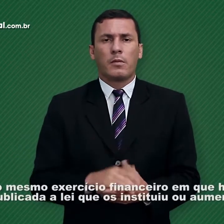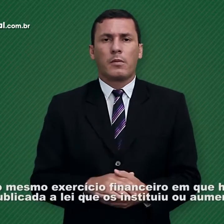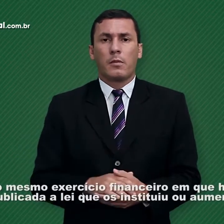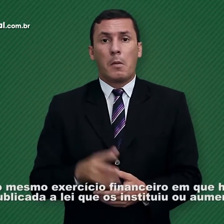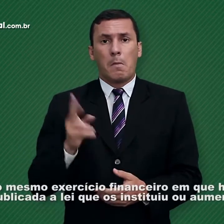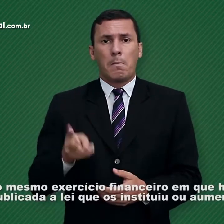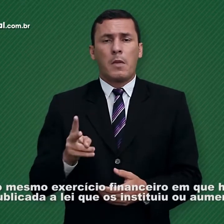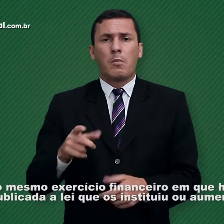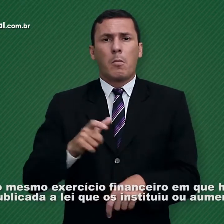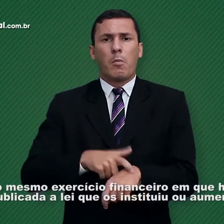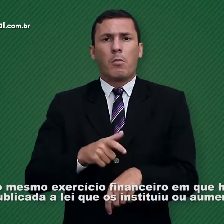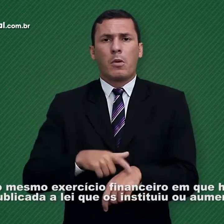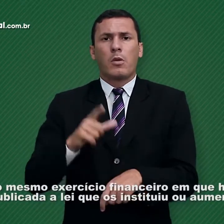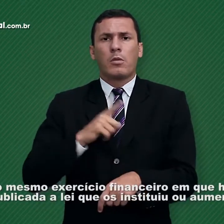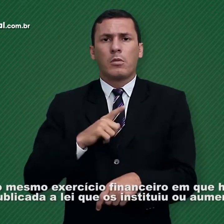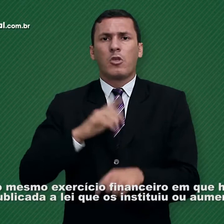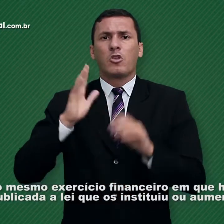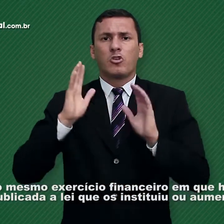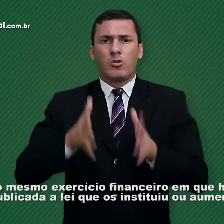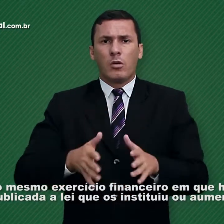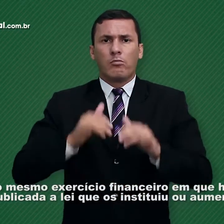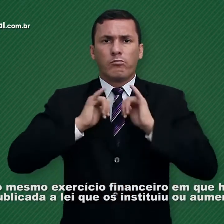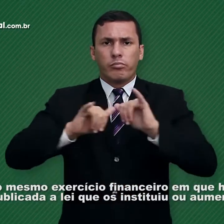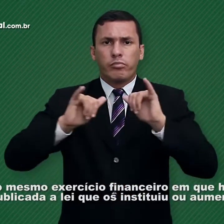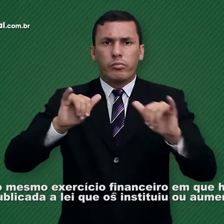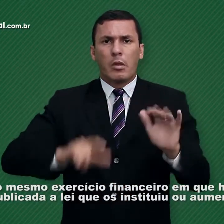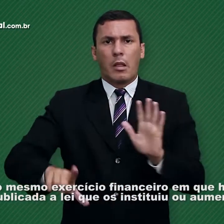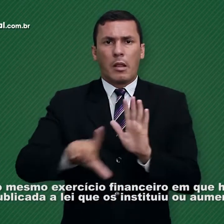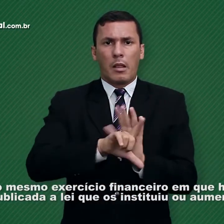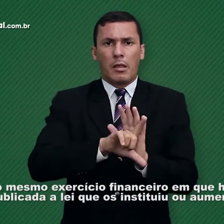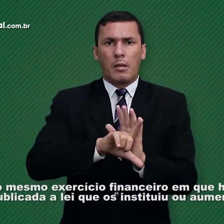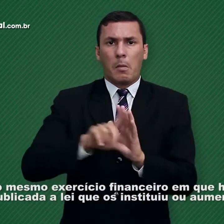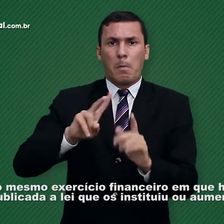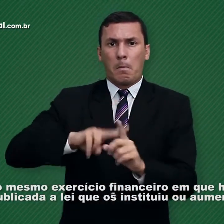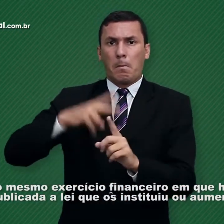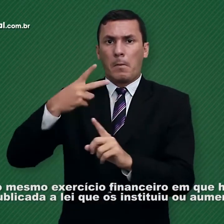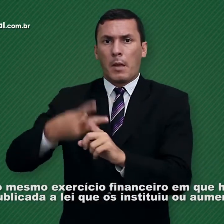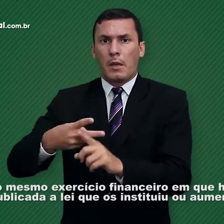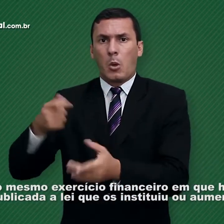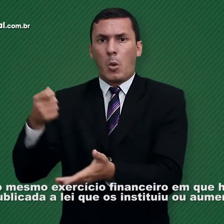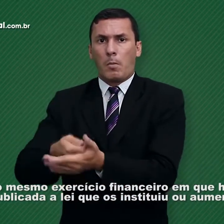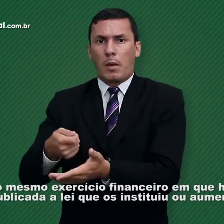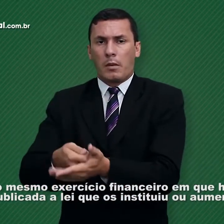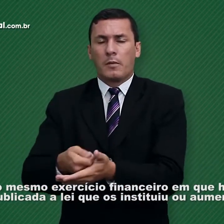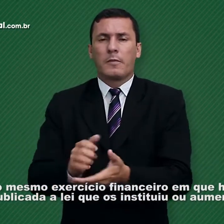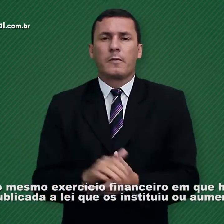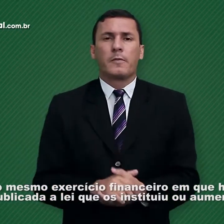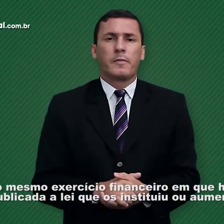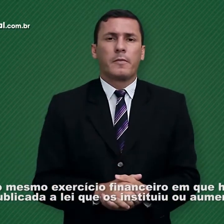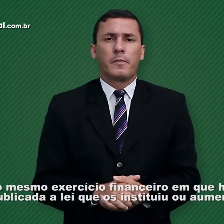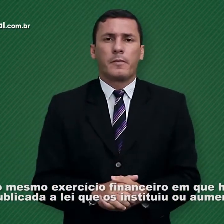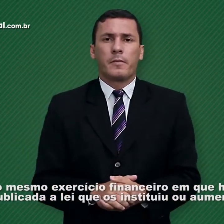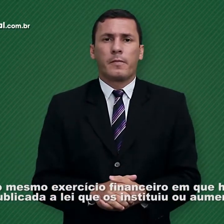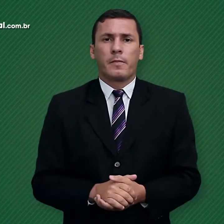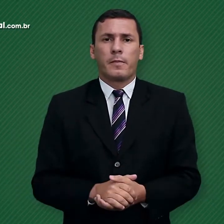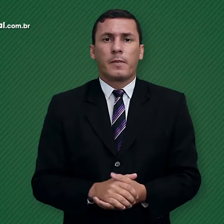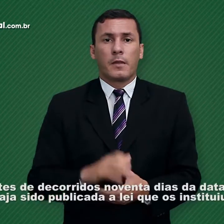No mesmo exercício financeiro em que haja sido publicada a lei que os instituiu ou aumentou c.